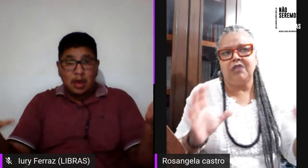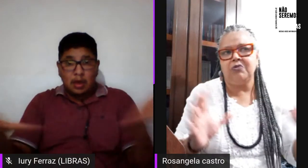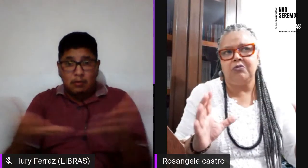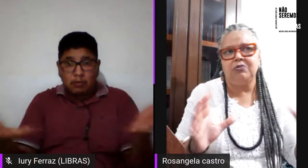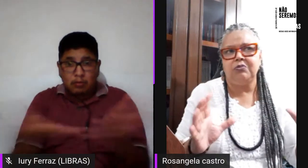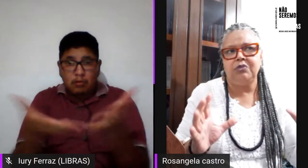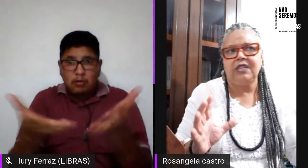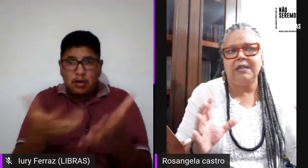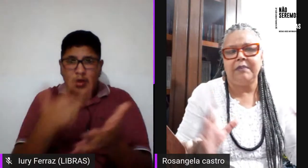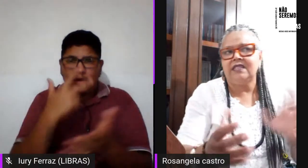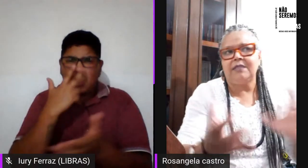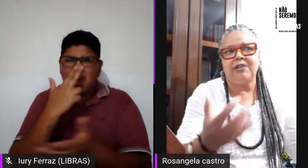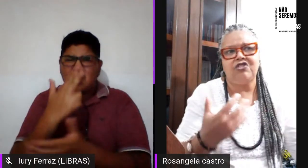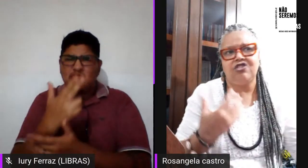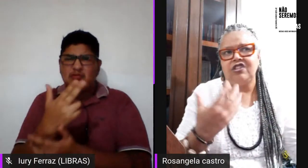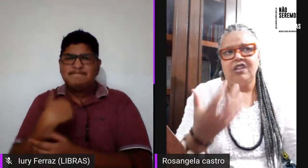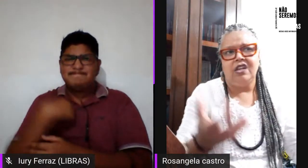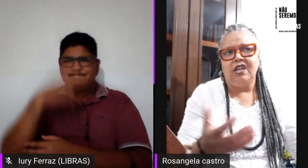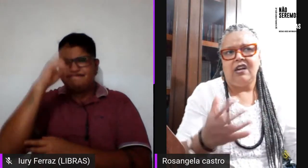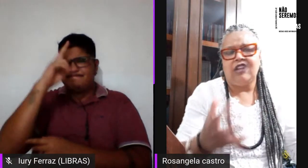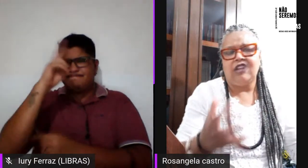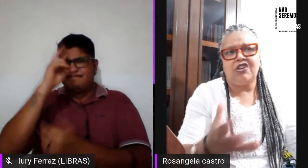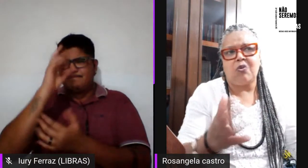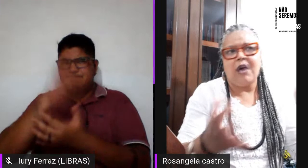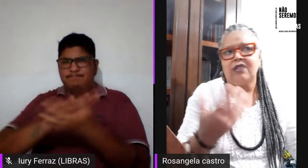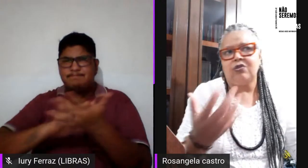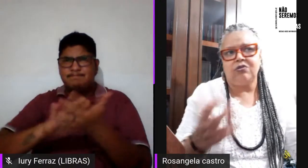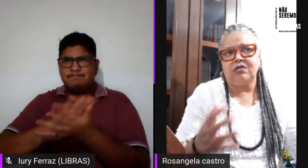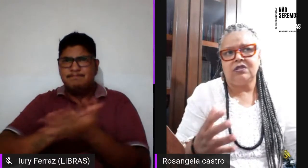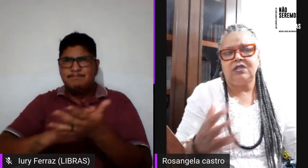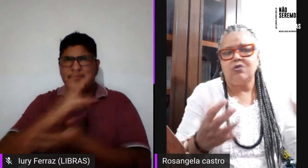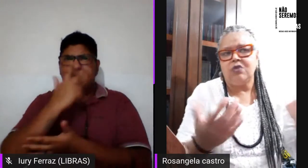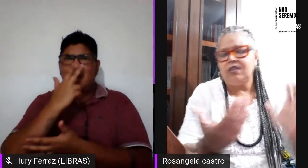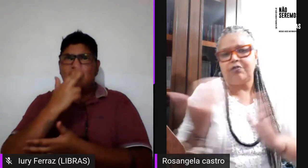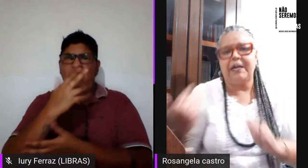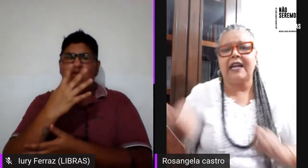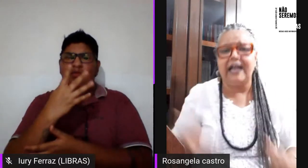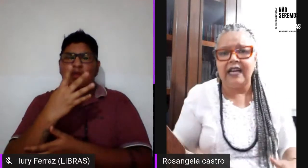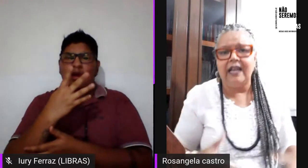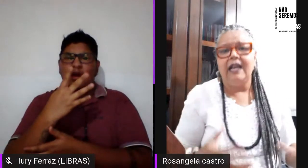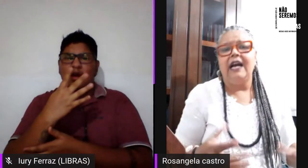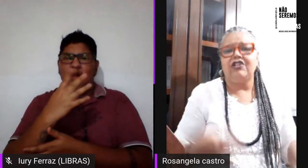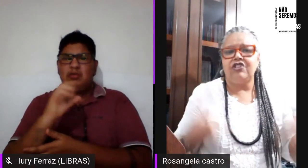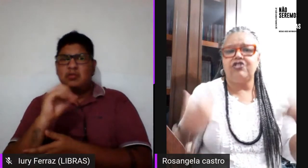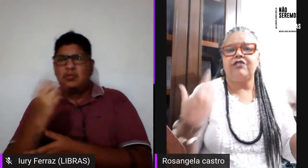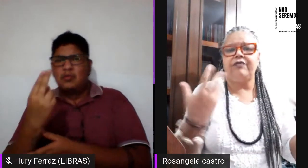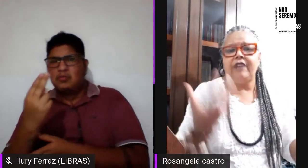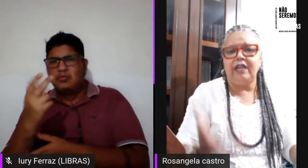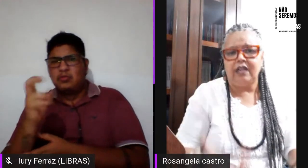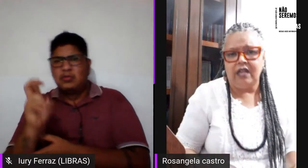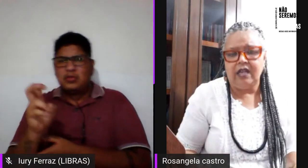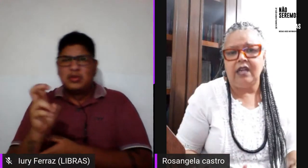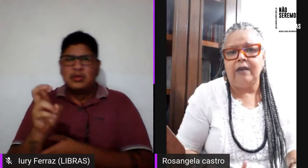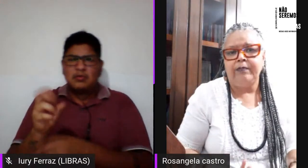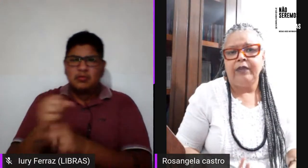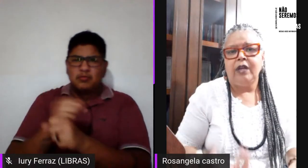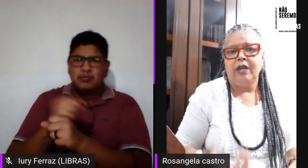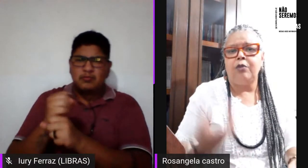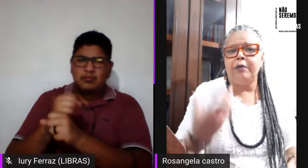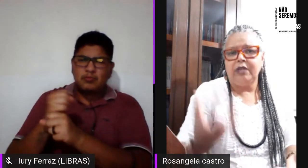que não tenho muita lembrança mas de acho que quatro cinco anos para cá a gente vem